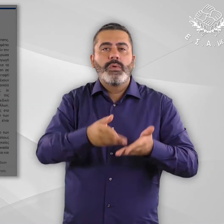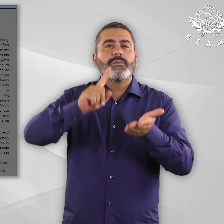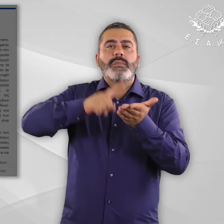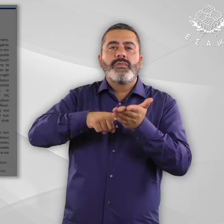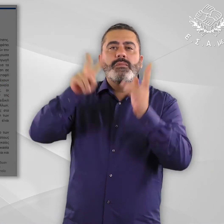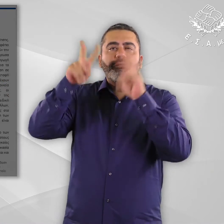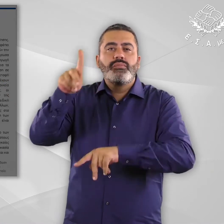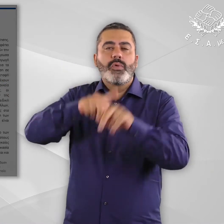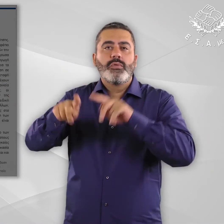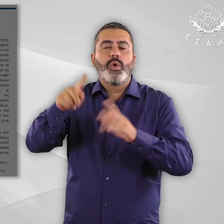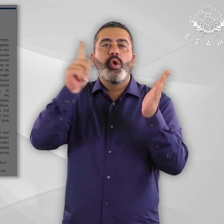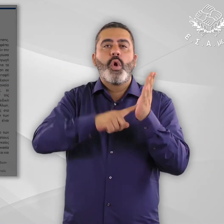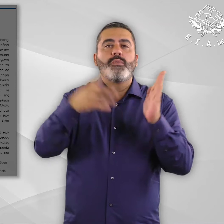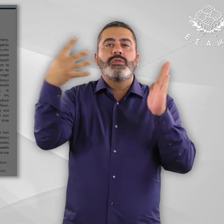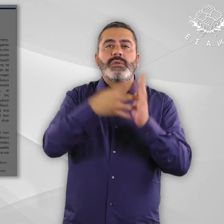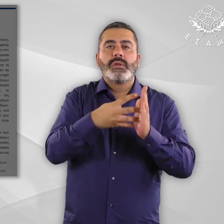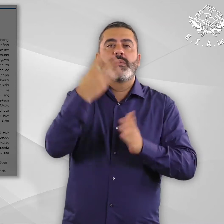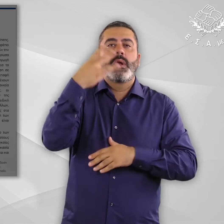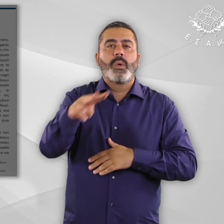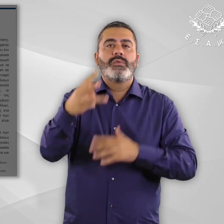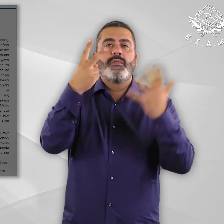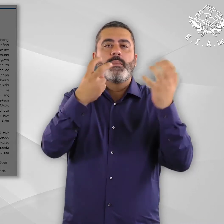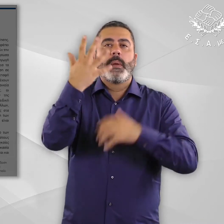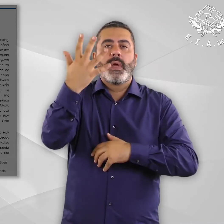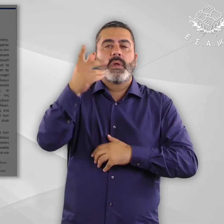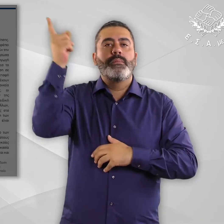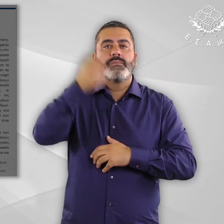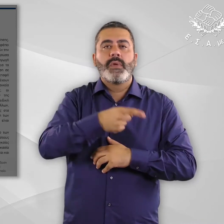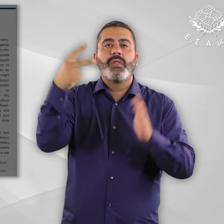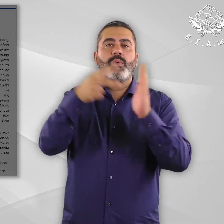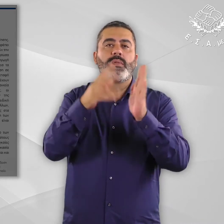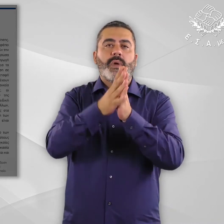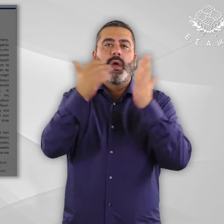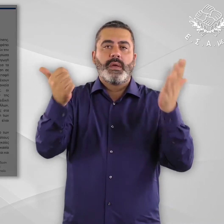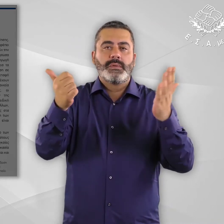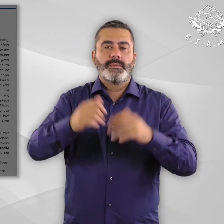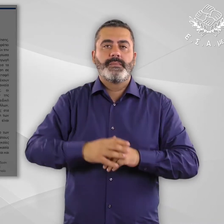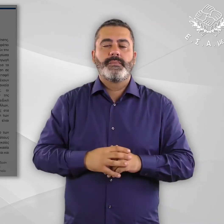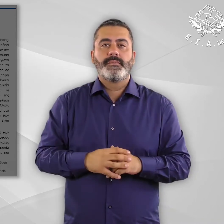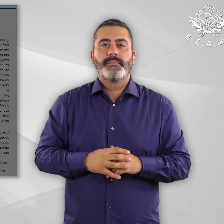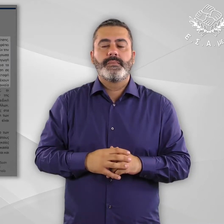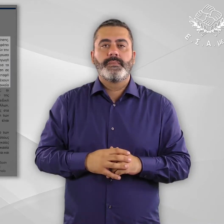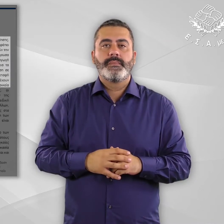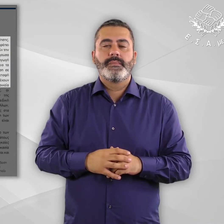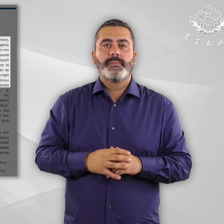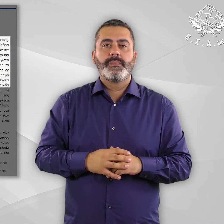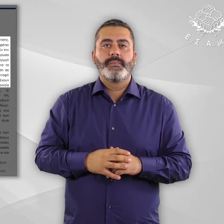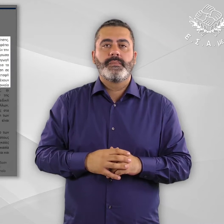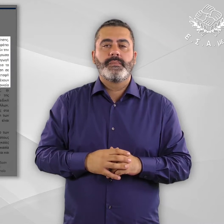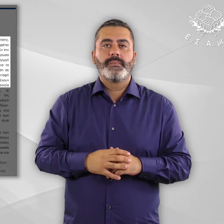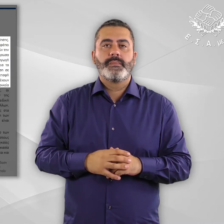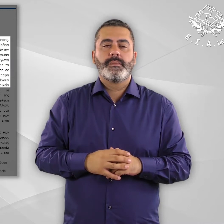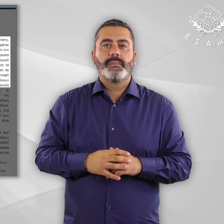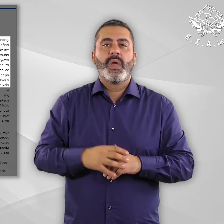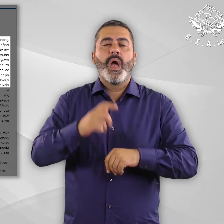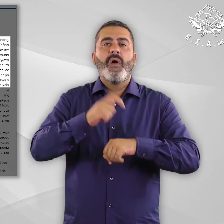και ταυτοποίησης παρένθεση νόμος 4.375-2016 κλείνει η παρένθεση. Καθ'